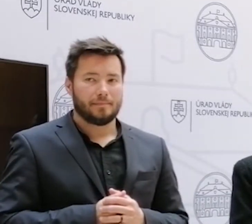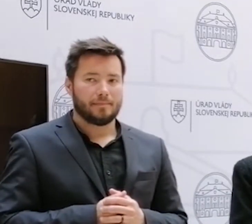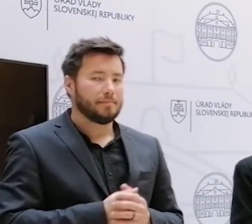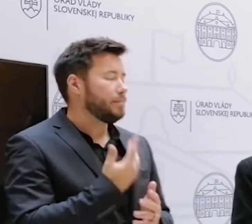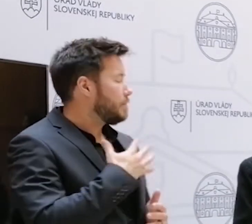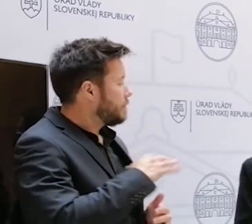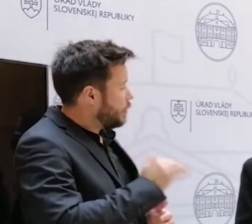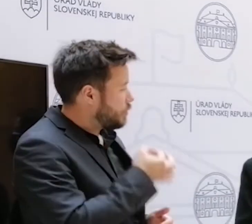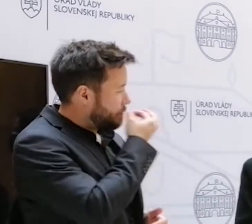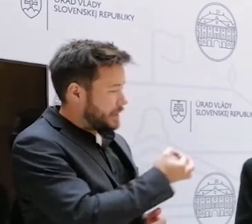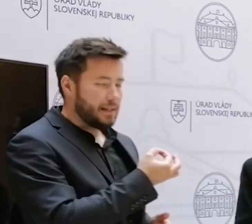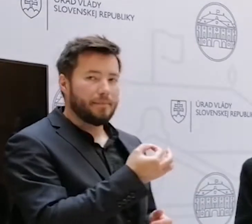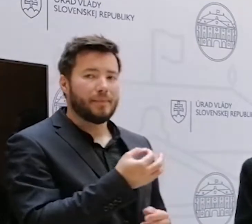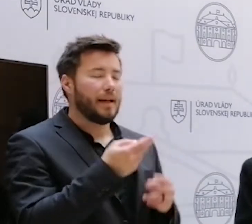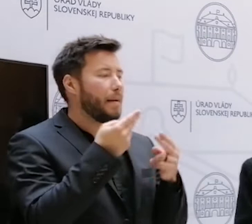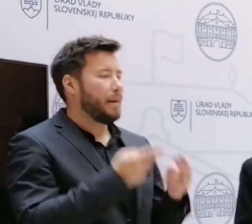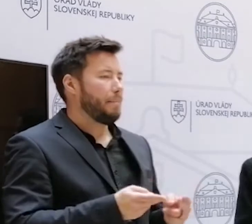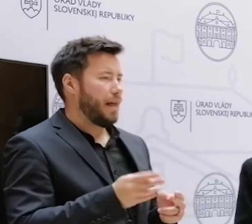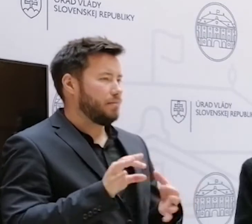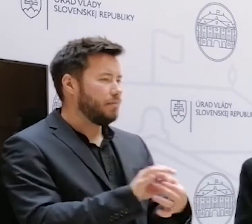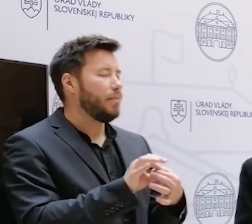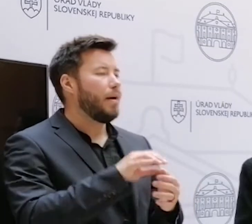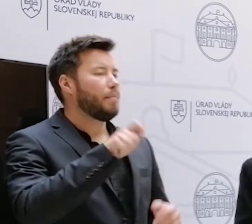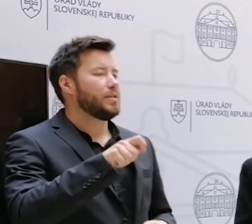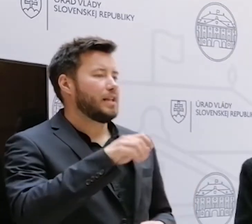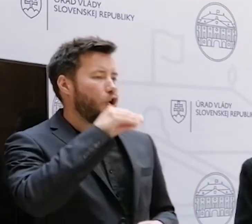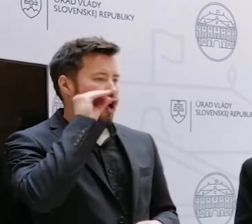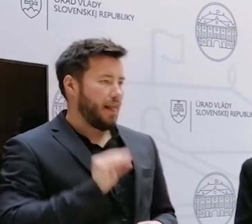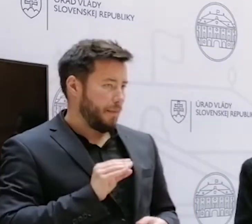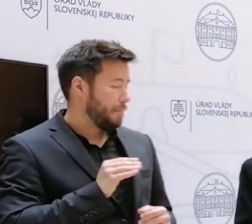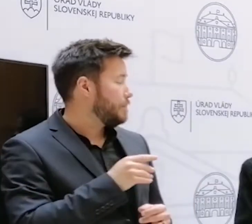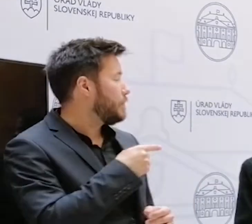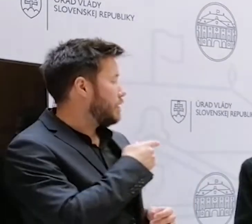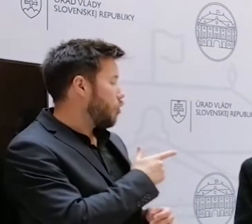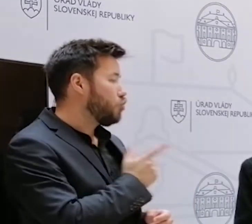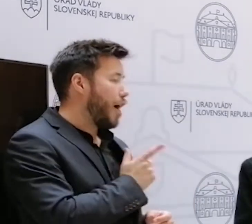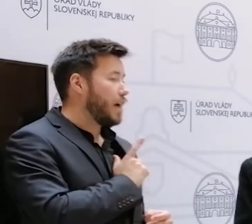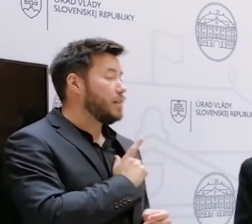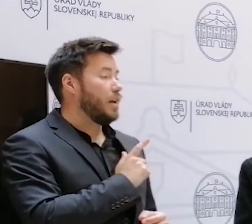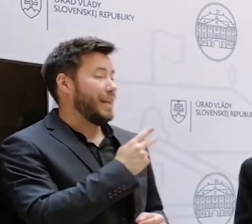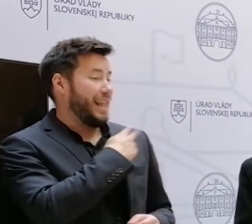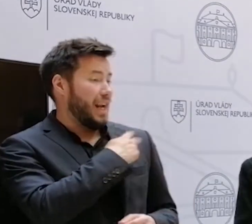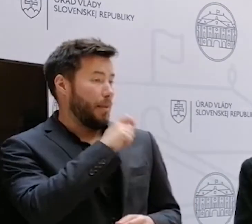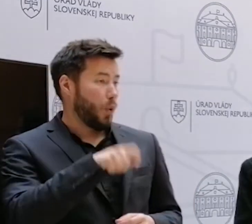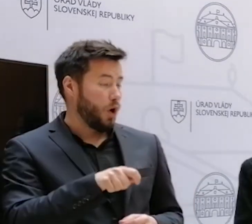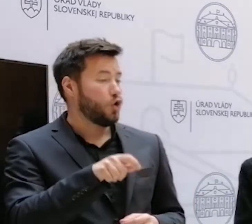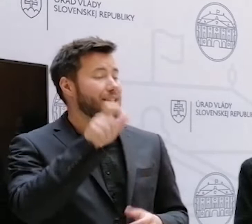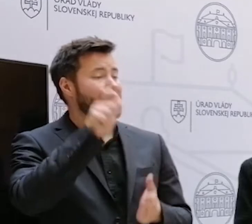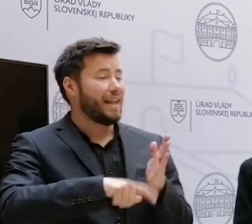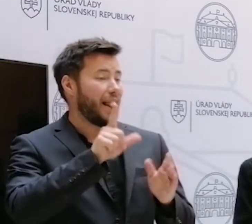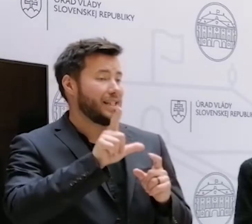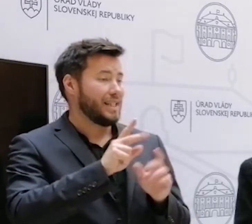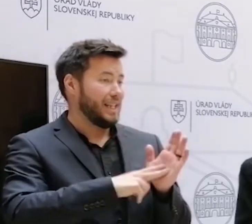Ja by som sa ešte chcela opýtať, napríklad okolo Kotlebu, kedy očakávate, alebo teda či očakávate, že by generálny prokurátor mal podať žiadosť na rozpustení strany?